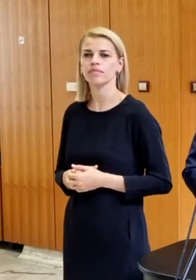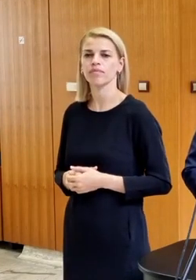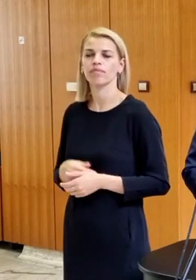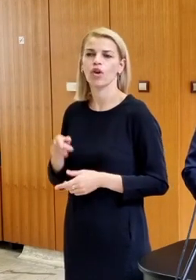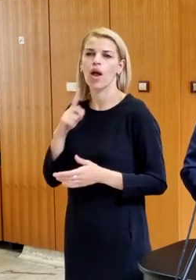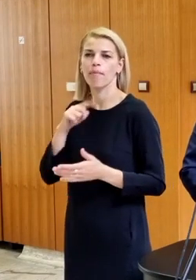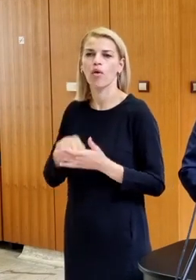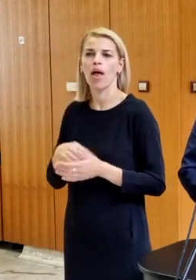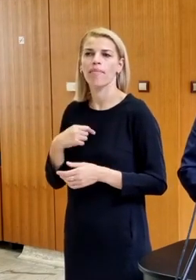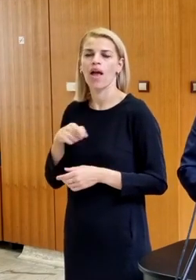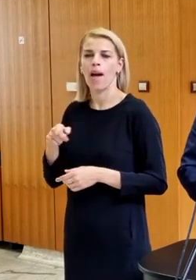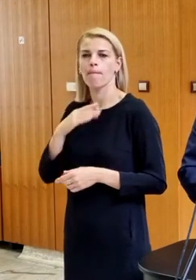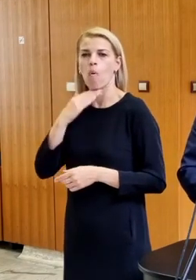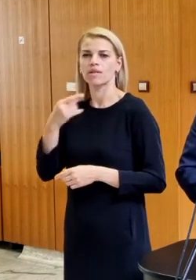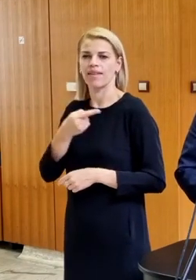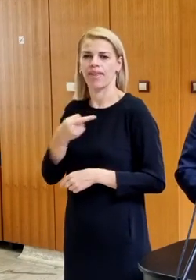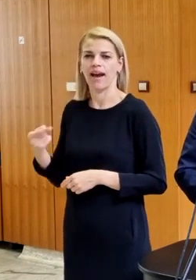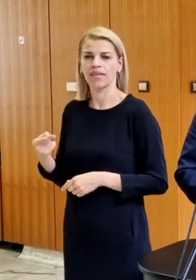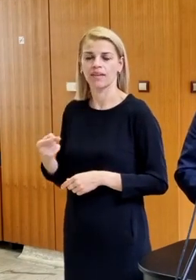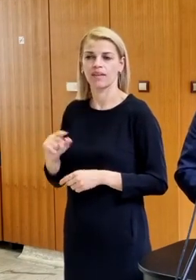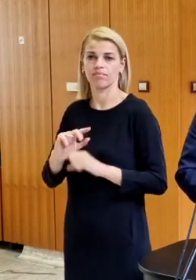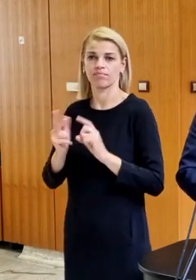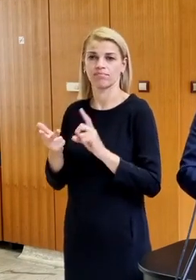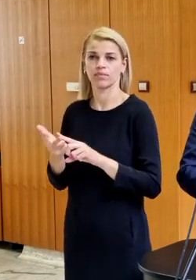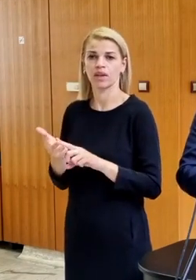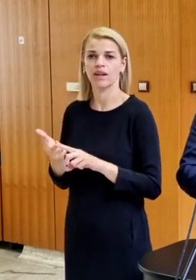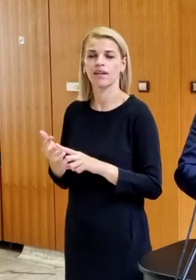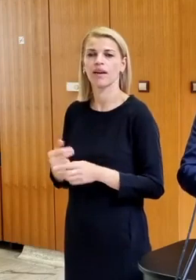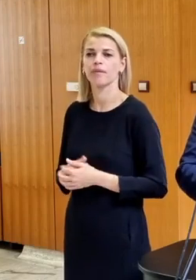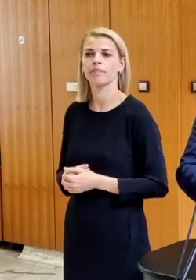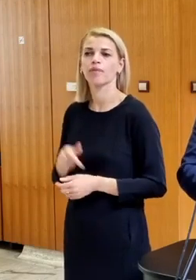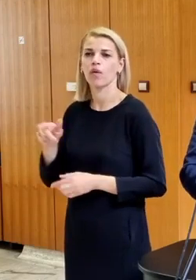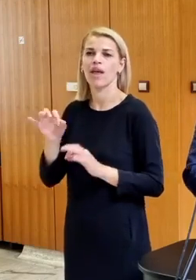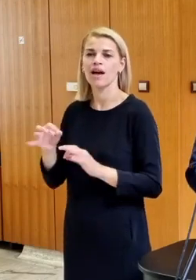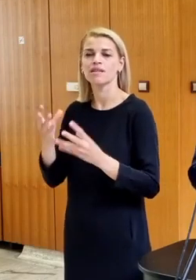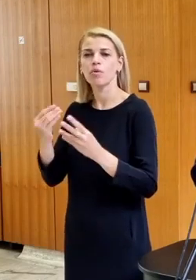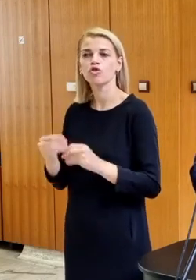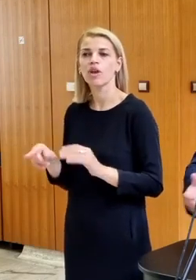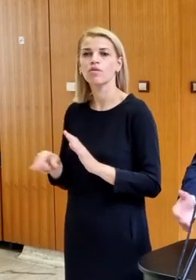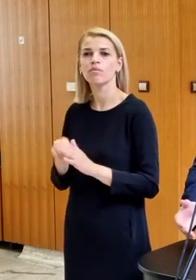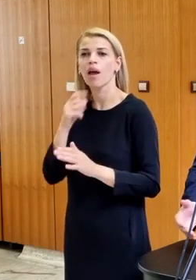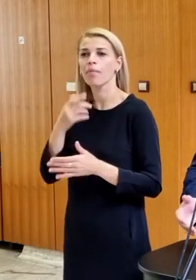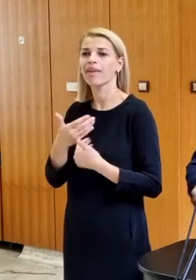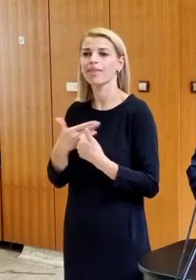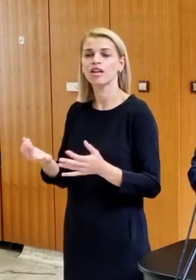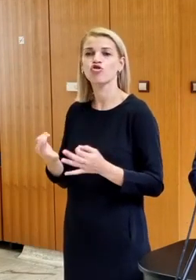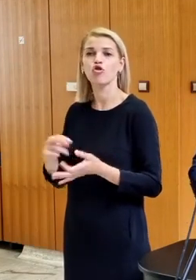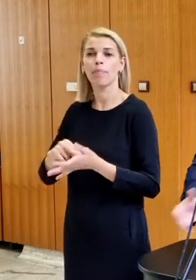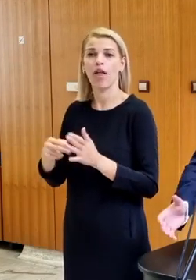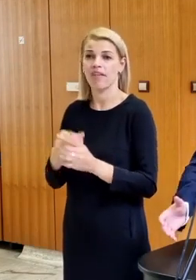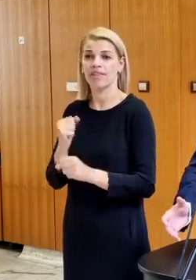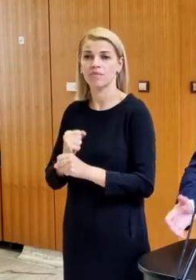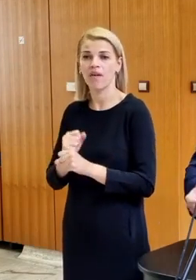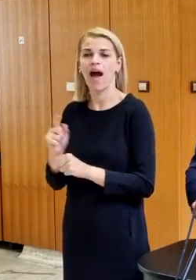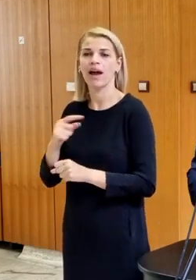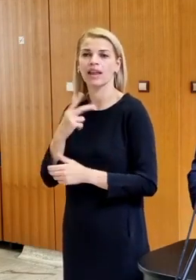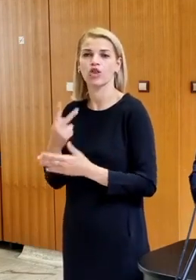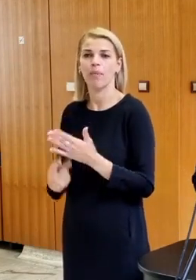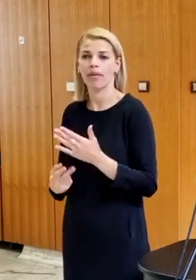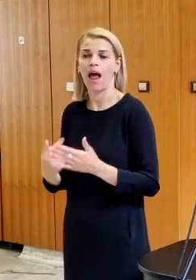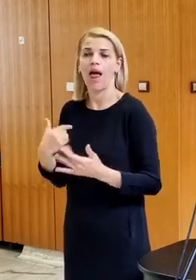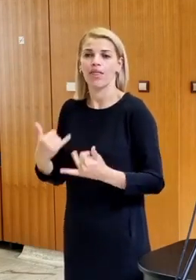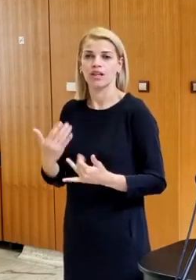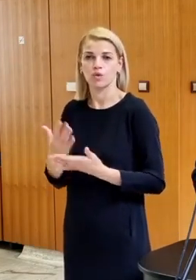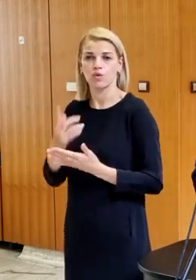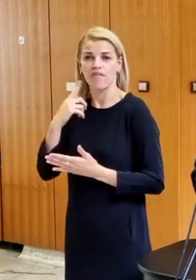je podľa mňa až príliš negatívny a potretie, oni asi počítajú s tým, že keby sa nič z toho, čo je plánované neurobilo, aký by to malo dopad. Ale my už dnes